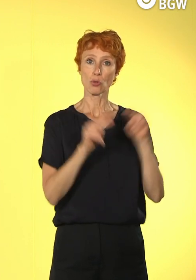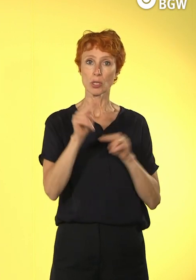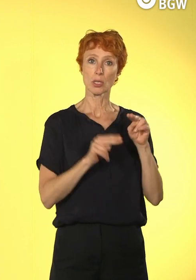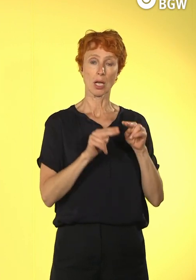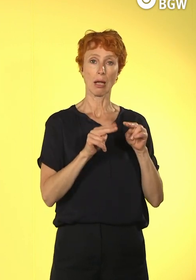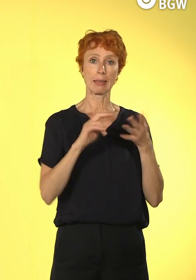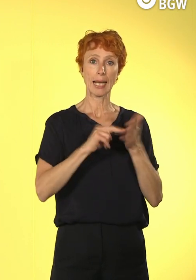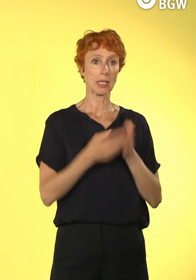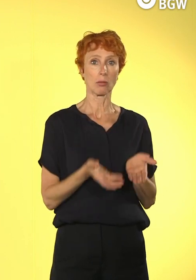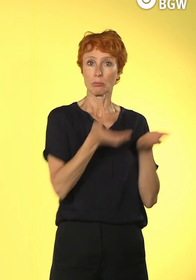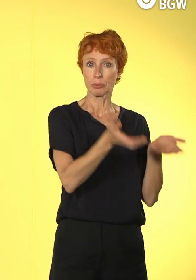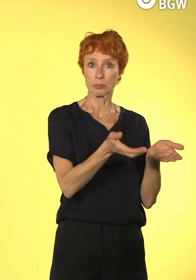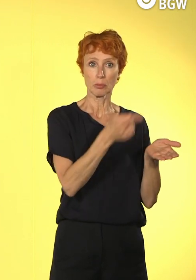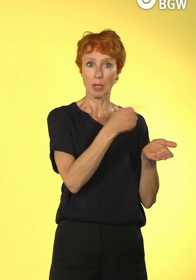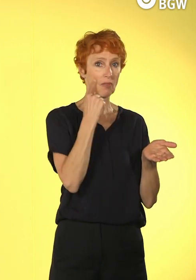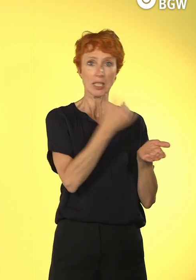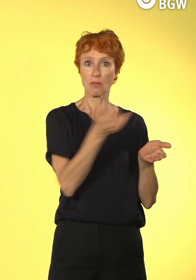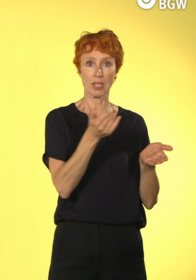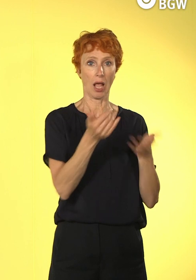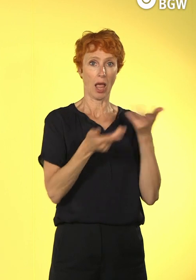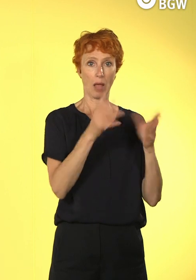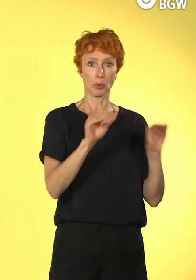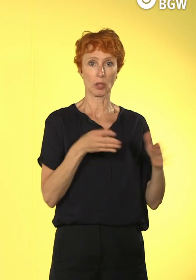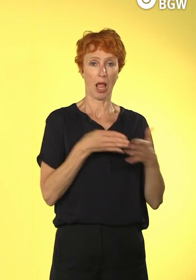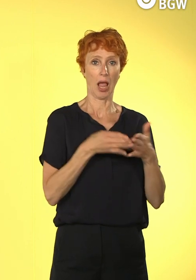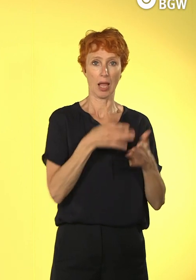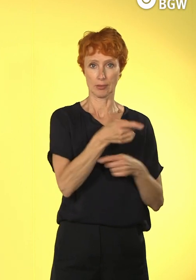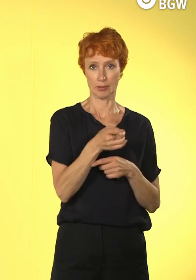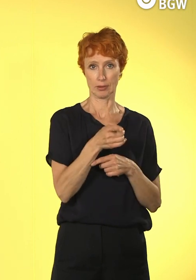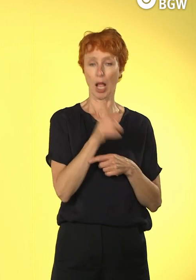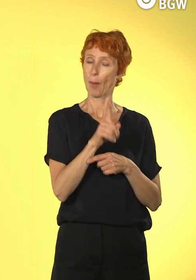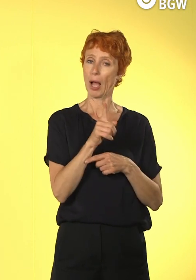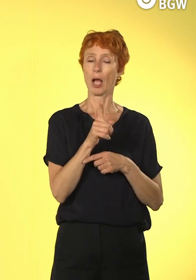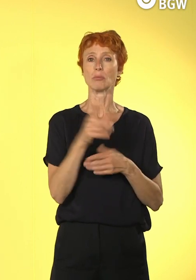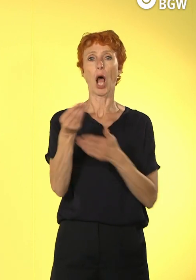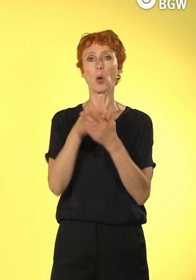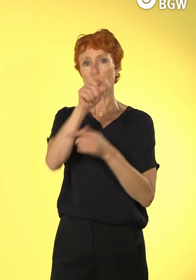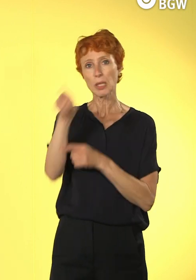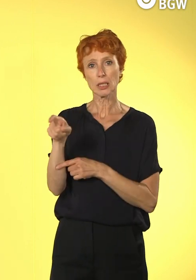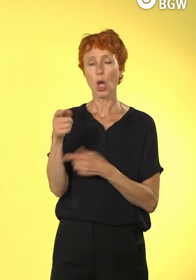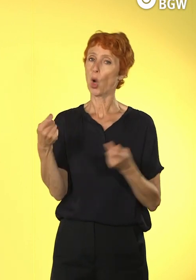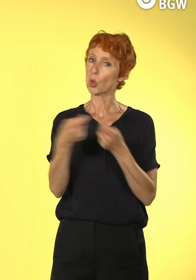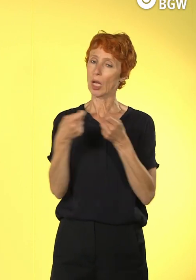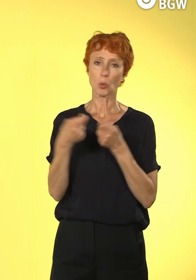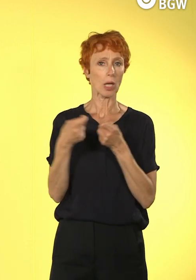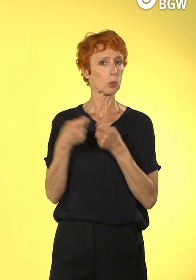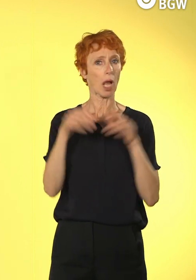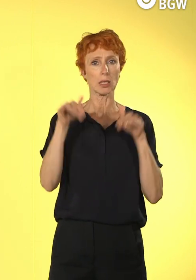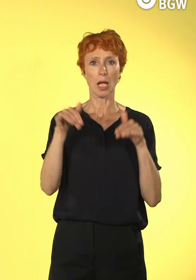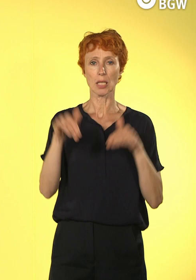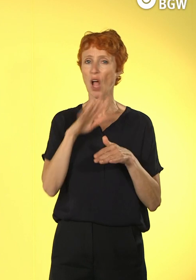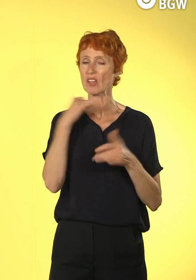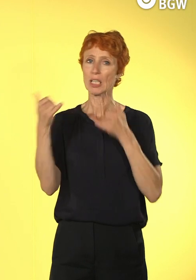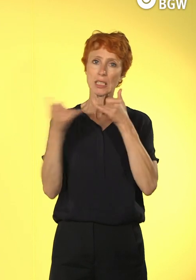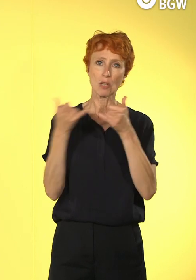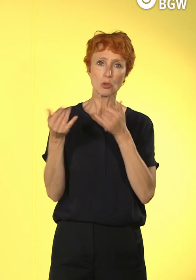Sie haben trotzdem Kontakt gehalten zu ihren Auszubildenden, haben telefoniert, haben super Ideen entwickelt, wie man